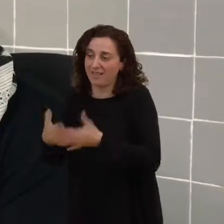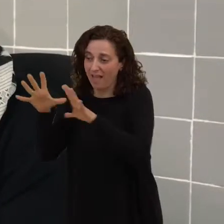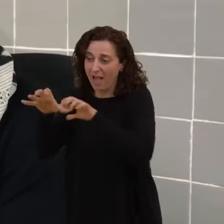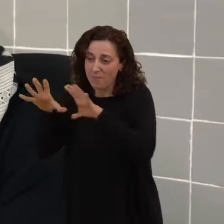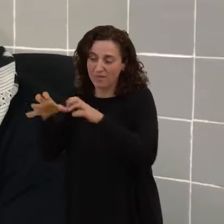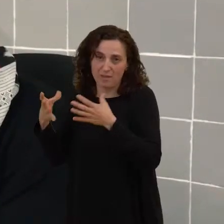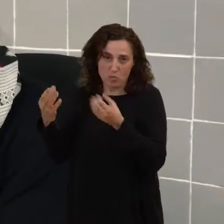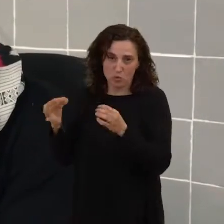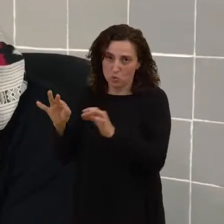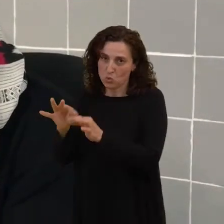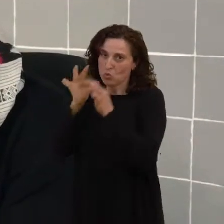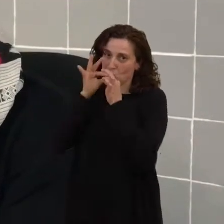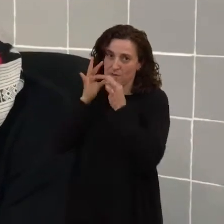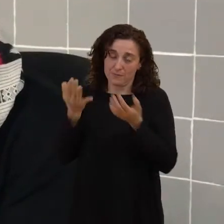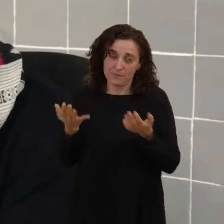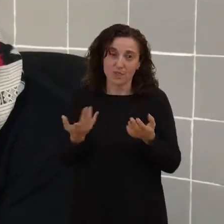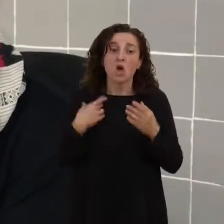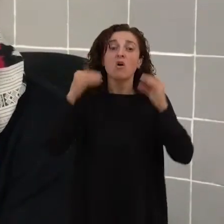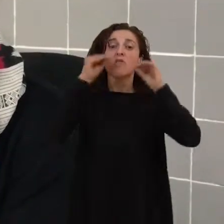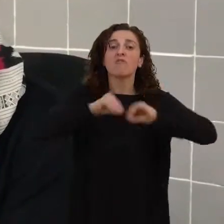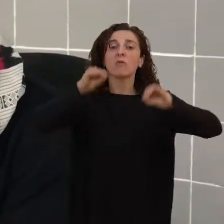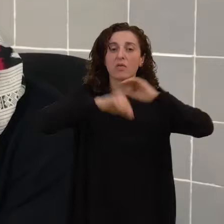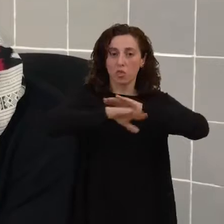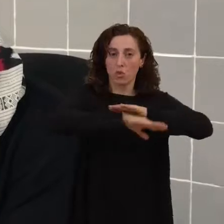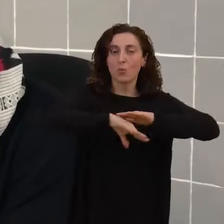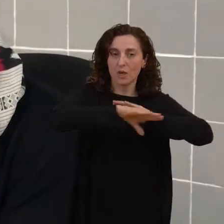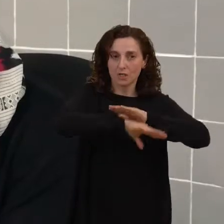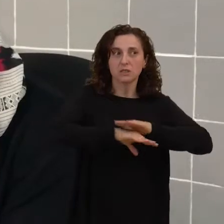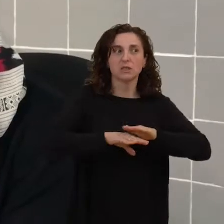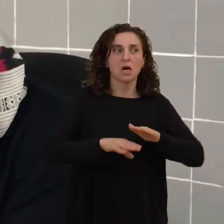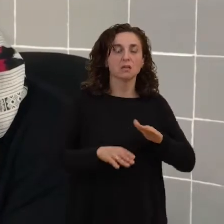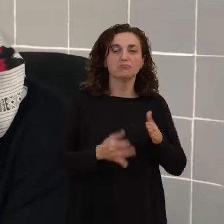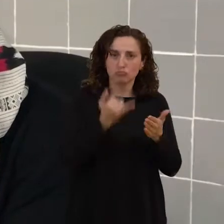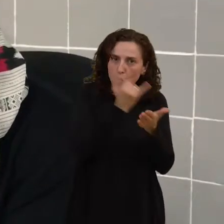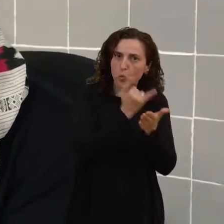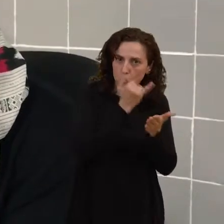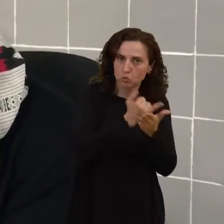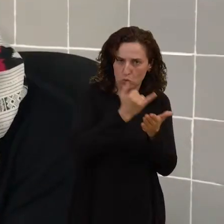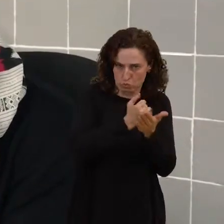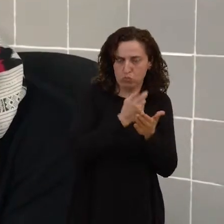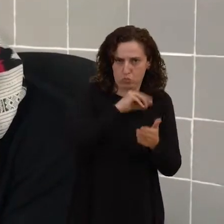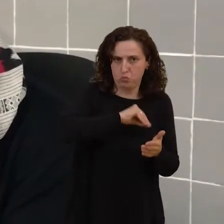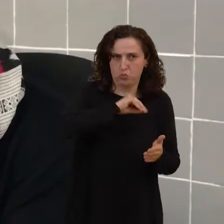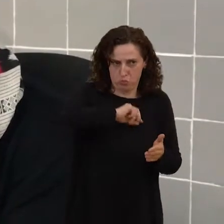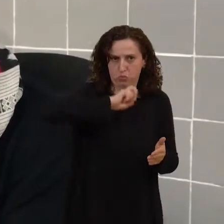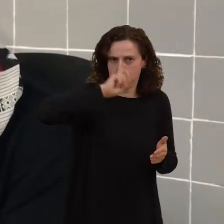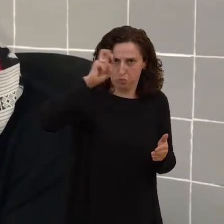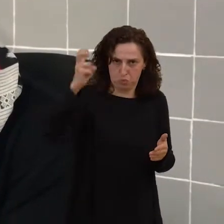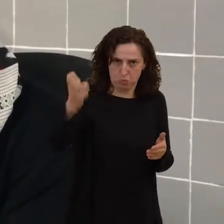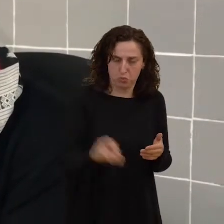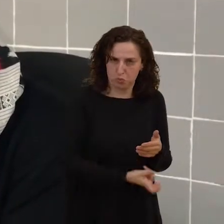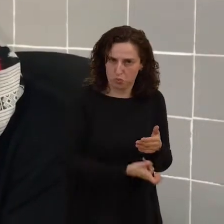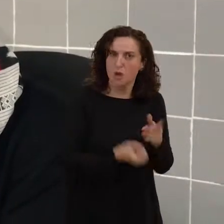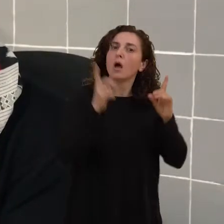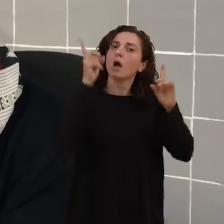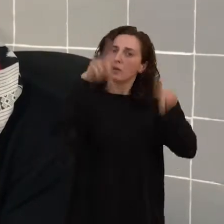sabemos. lo cual, formación básica, pues hay muchos cursos de formación, también como